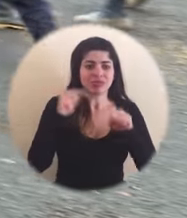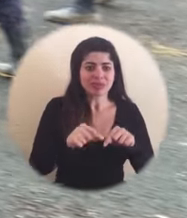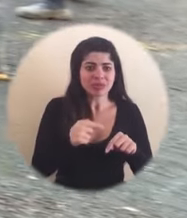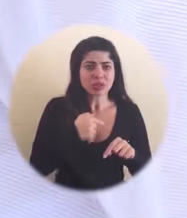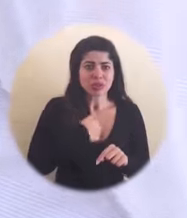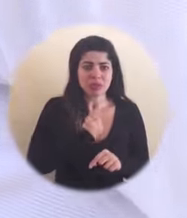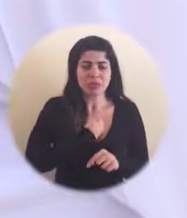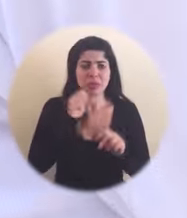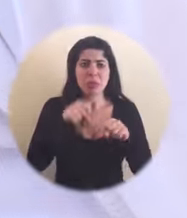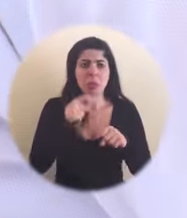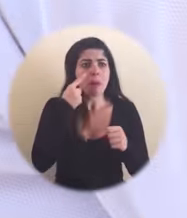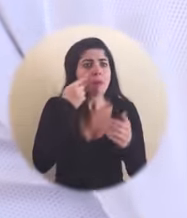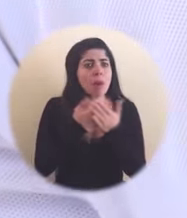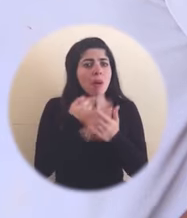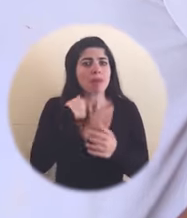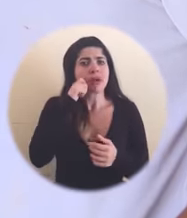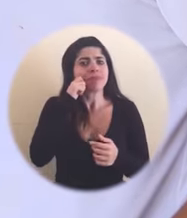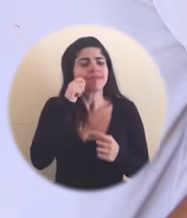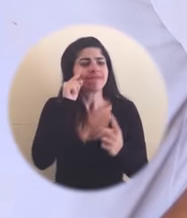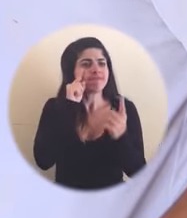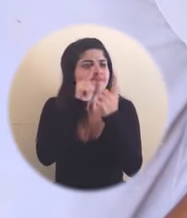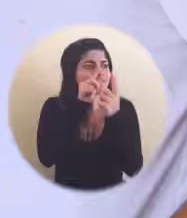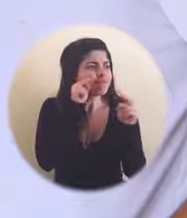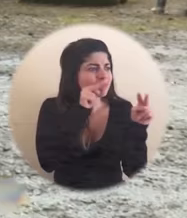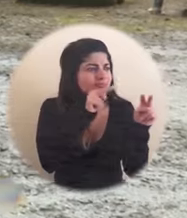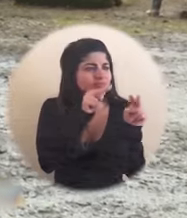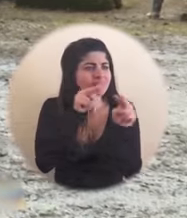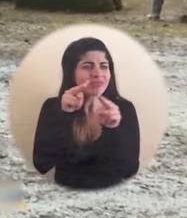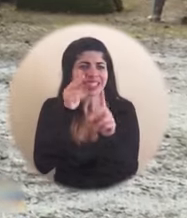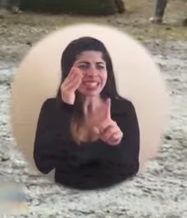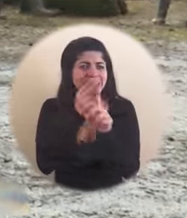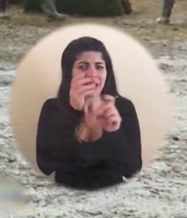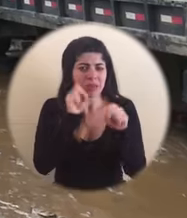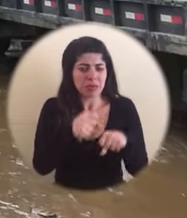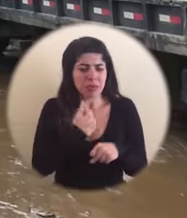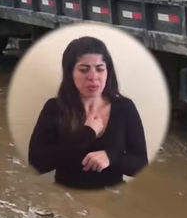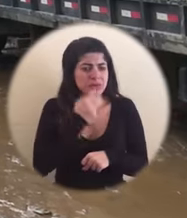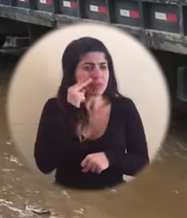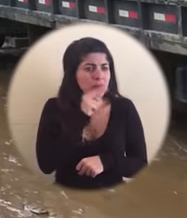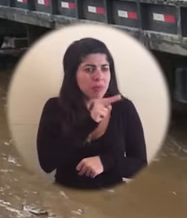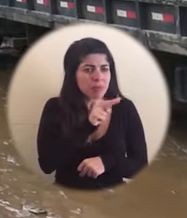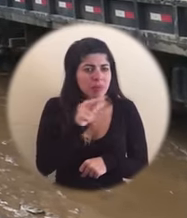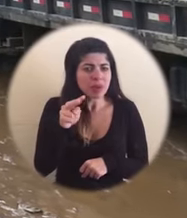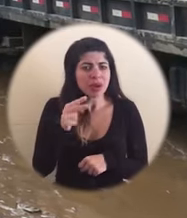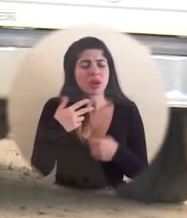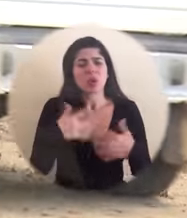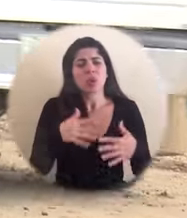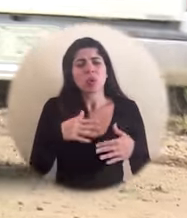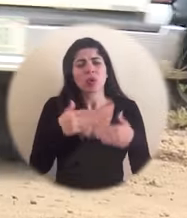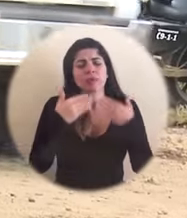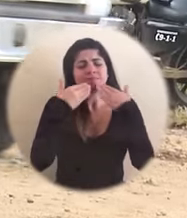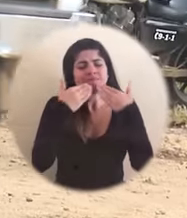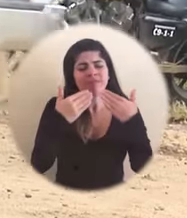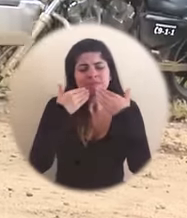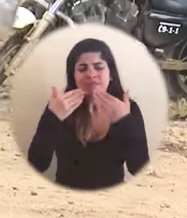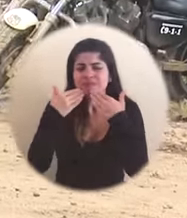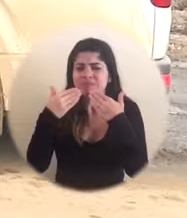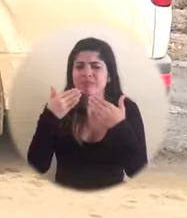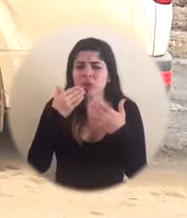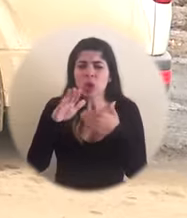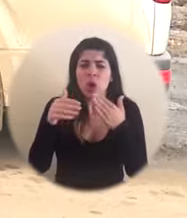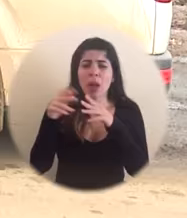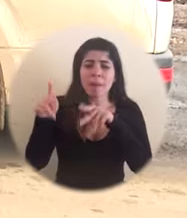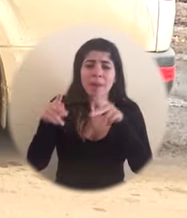pude constatarlo de manera muy directa. Mi mayor gratitud a todas las personas